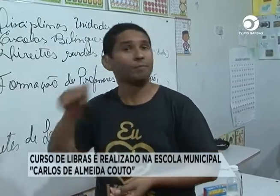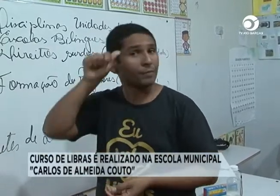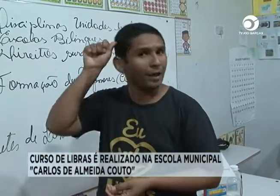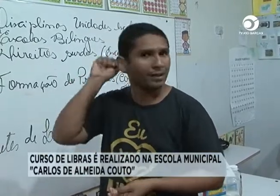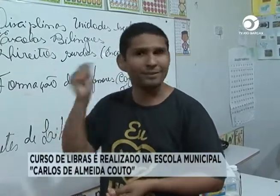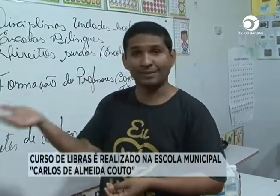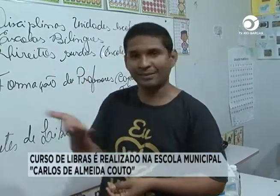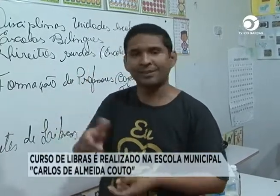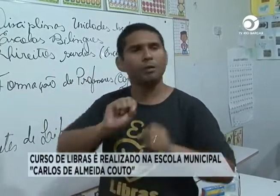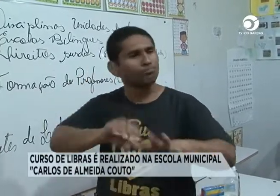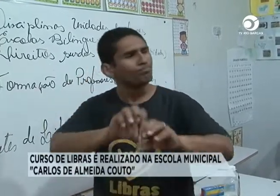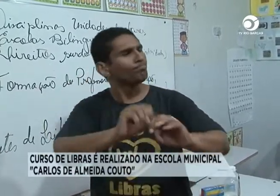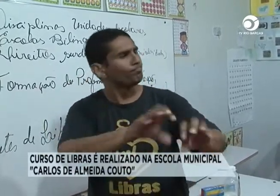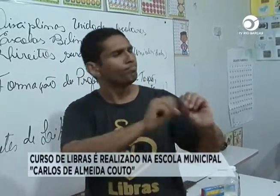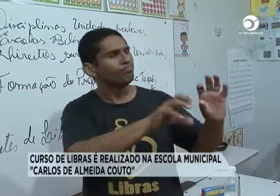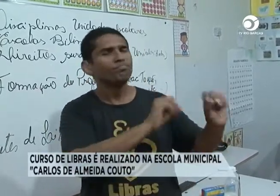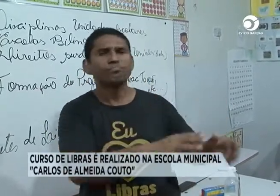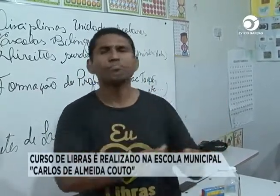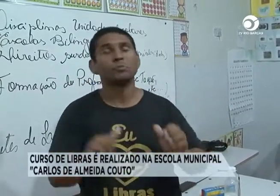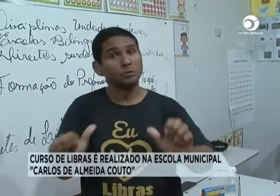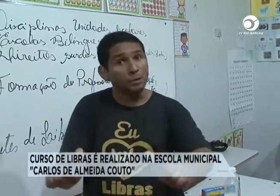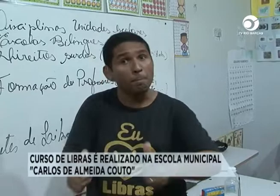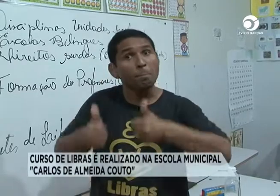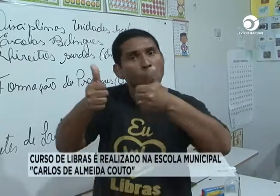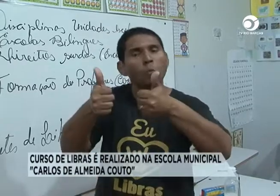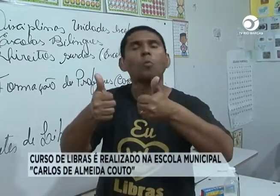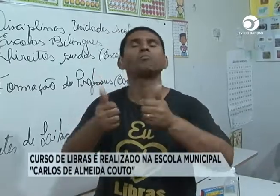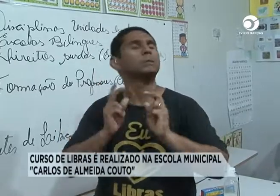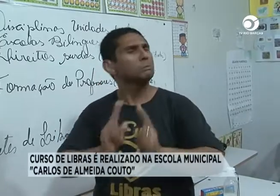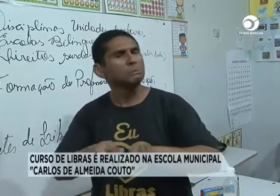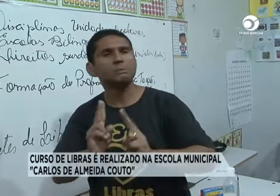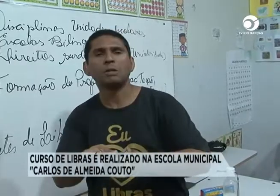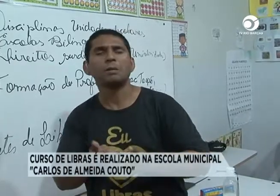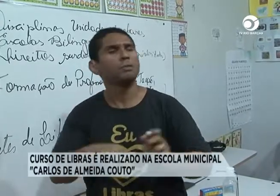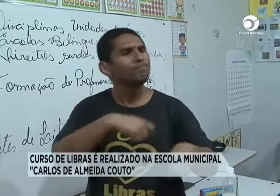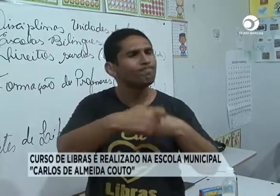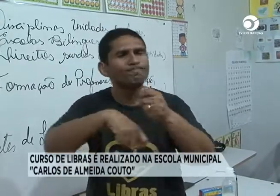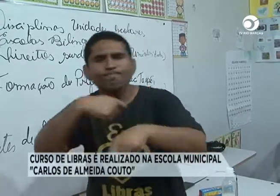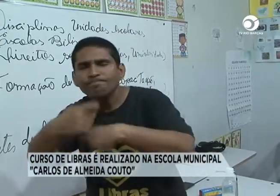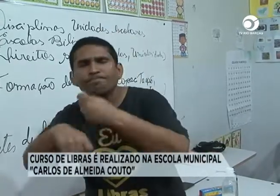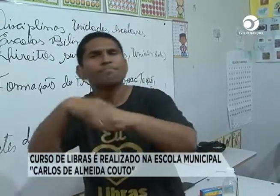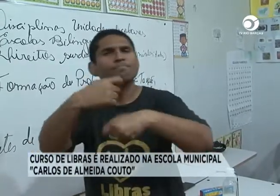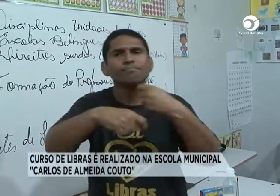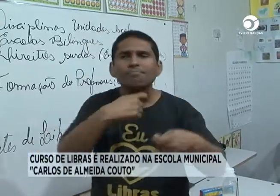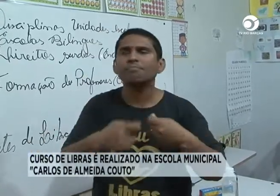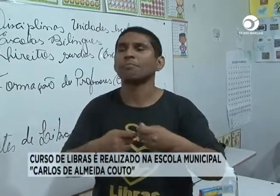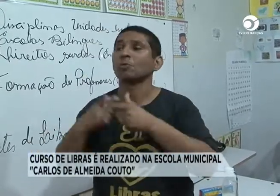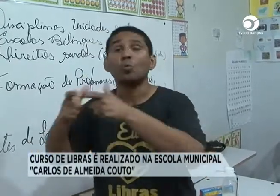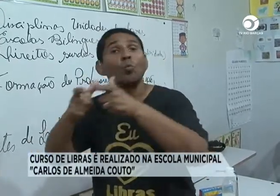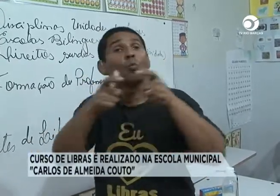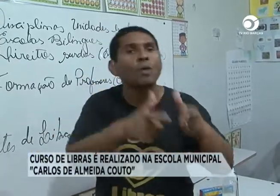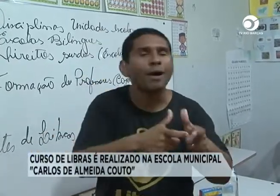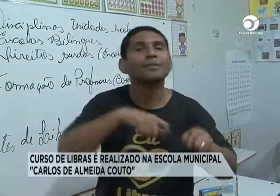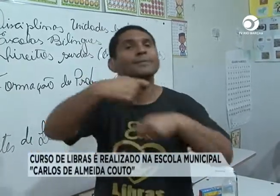Então professores, aqui tem a professora Alessandra, que está ensinando esses alunos, isso é muito bom, e isso precisa acontecer sempre, com uma certa